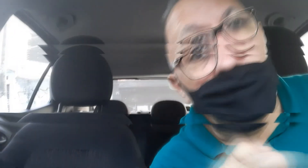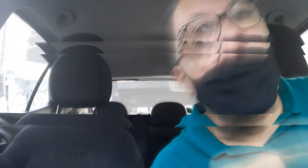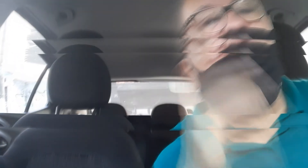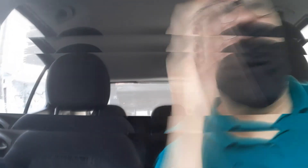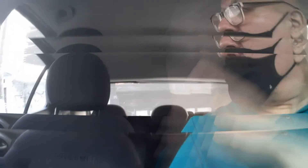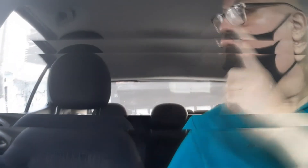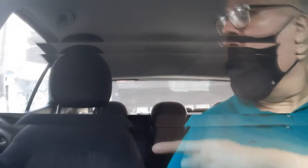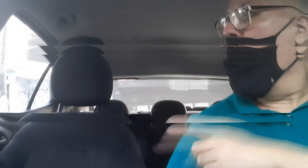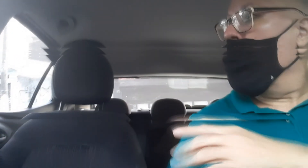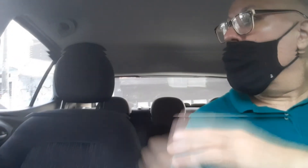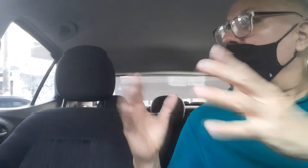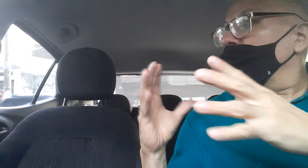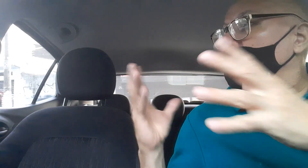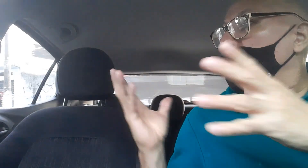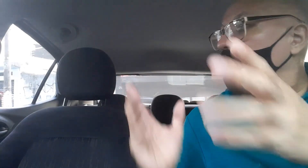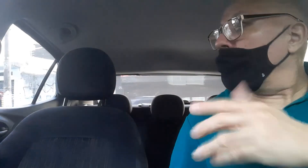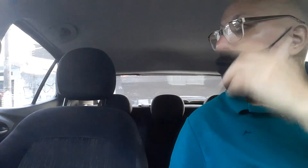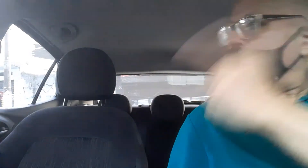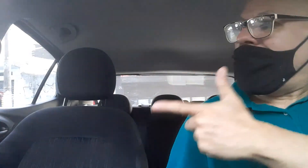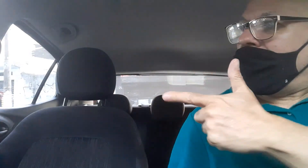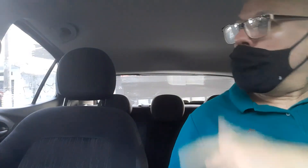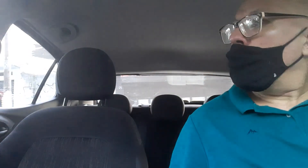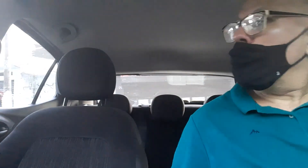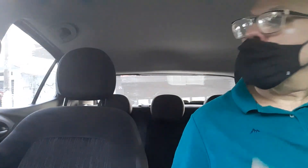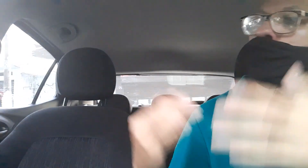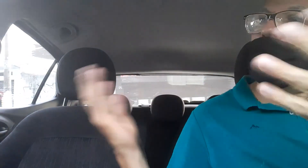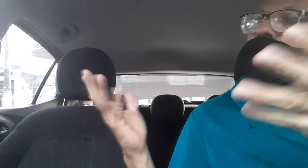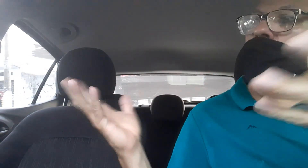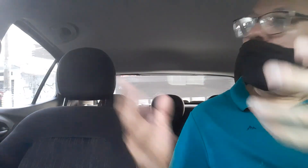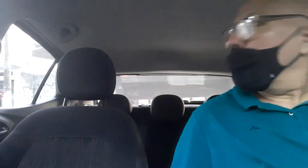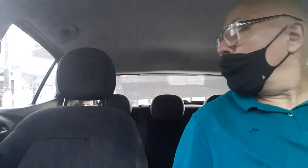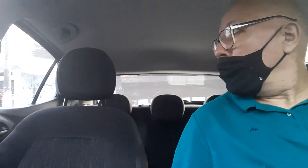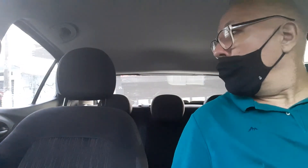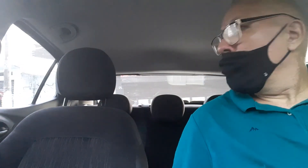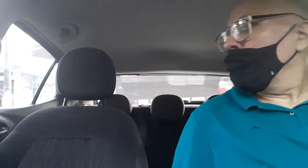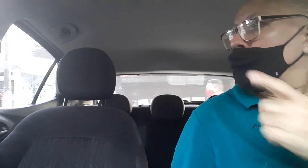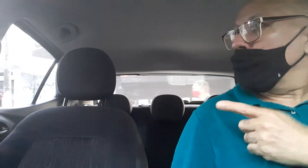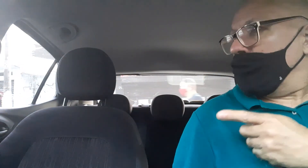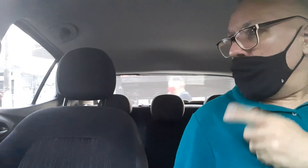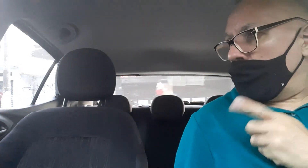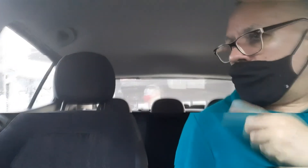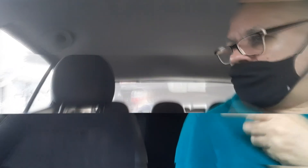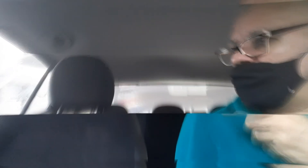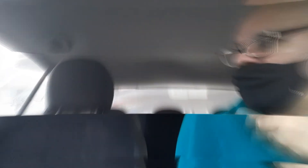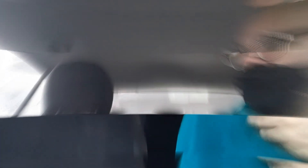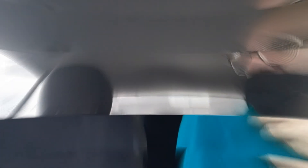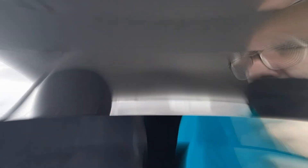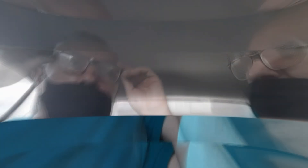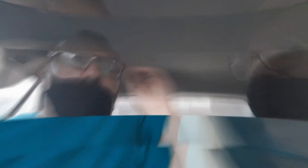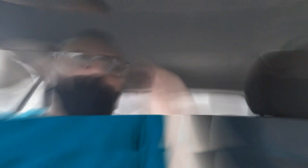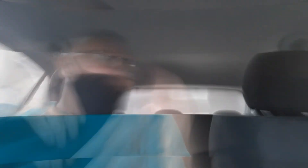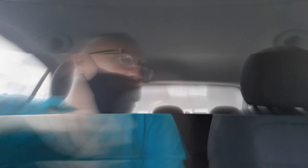a noite inteira vem e luta a ré, todo mundo quer